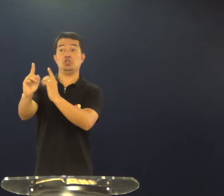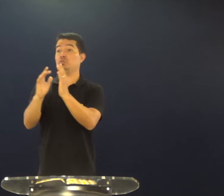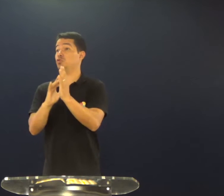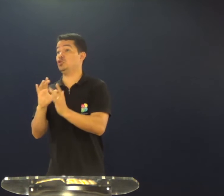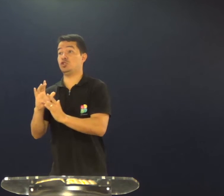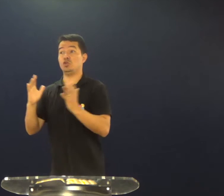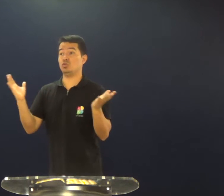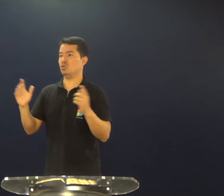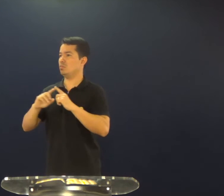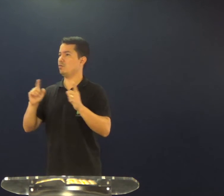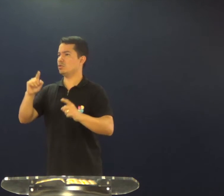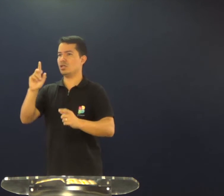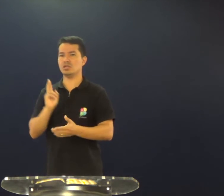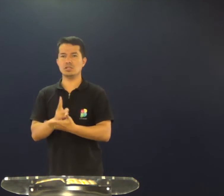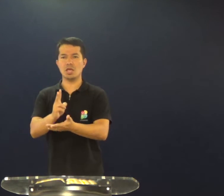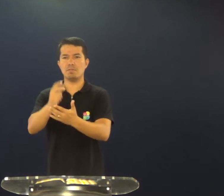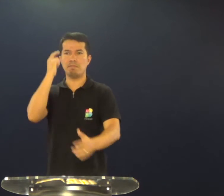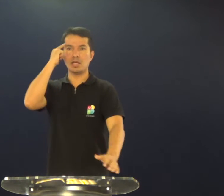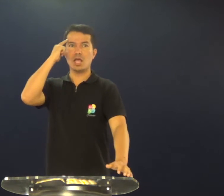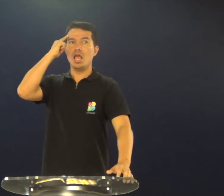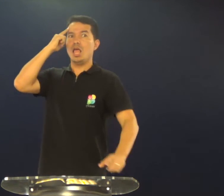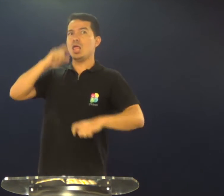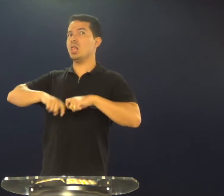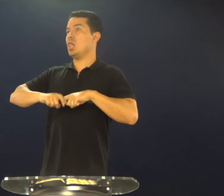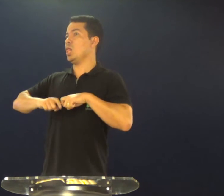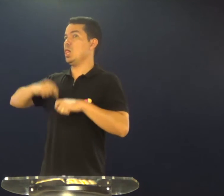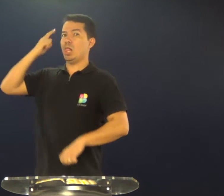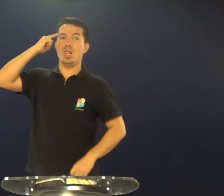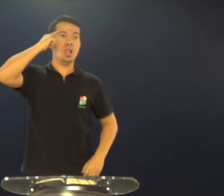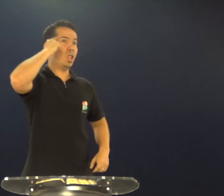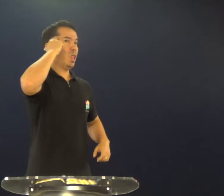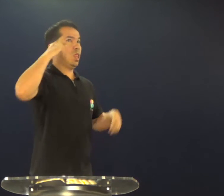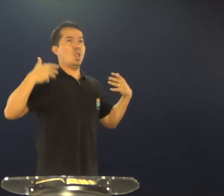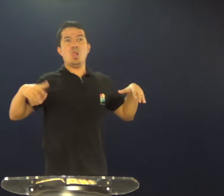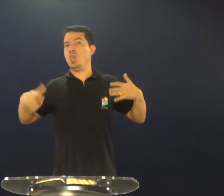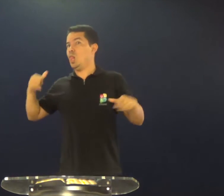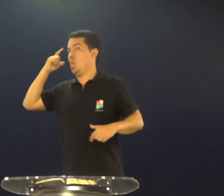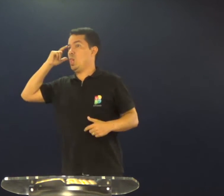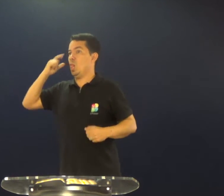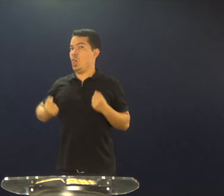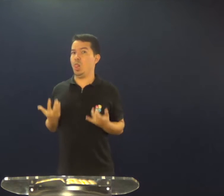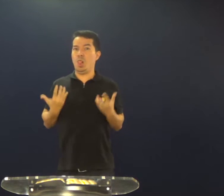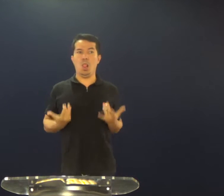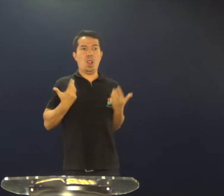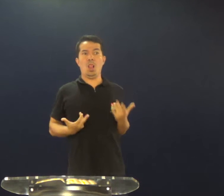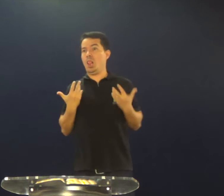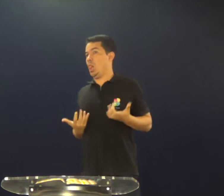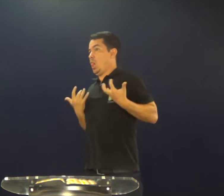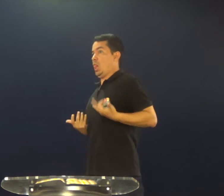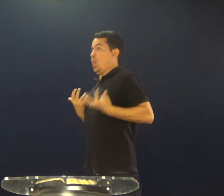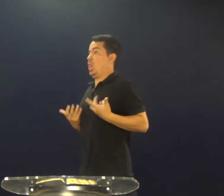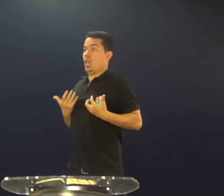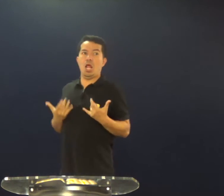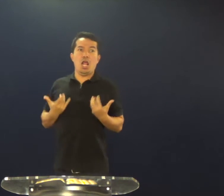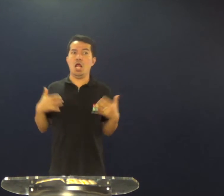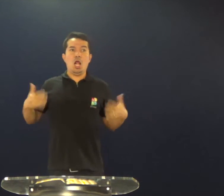eu sou um discípulo de Jesus, mas você tem pensado em coisas que não são boas, em